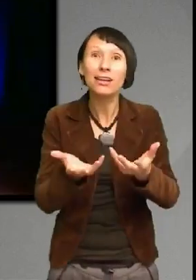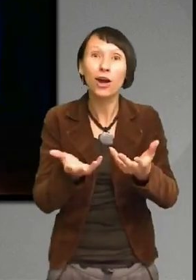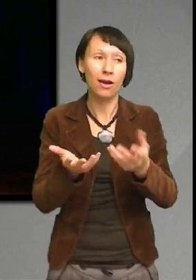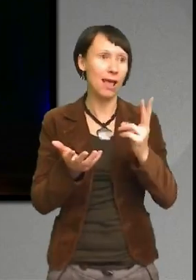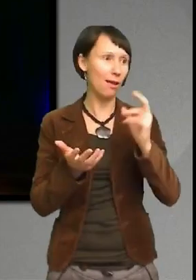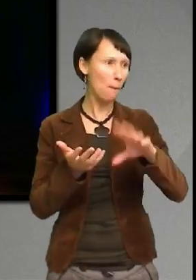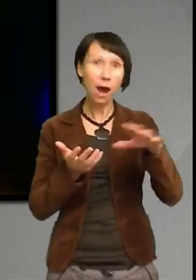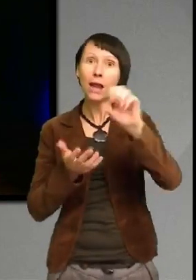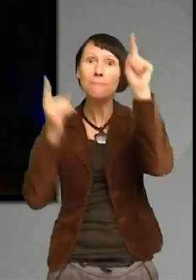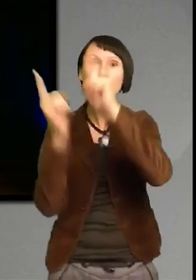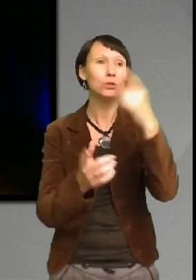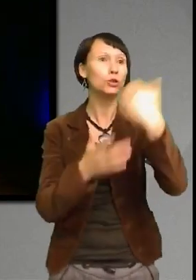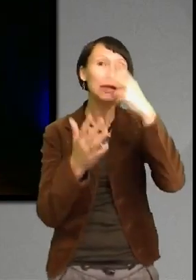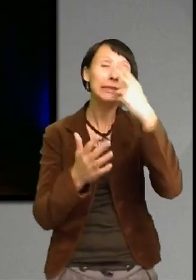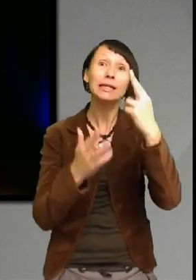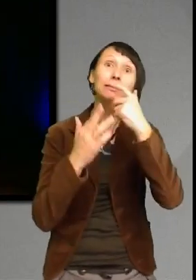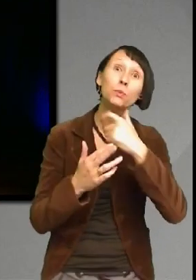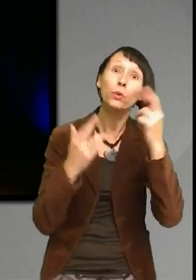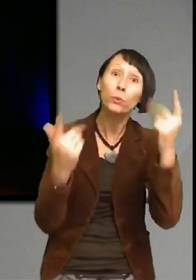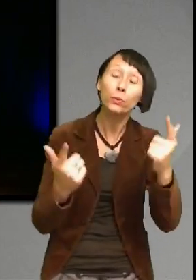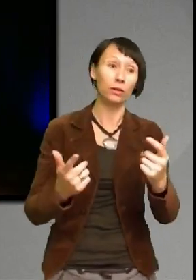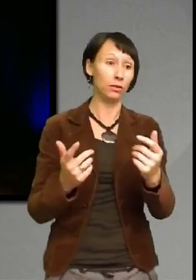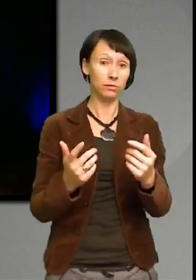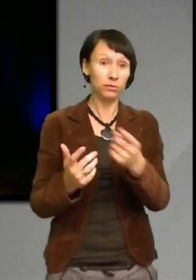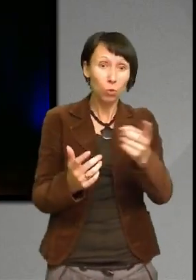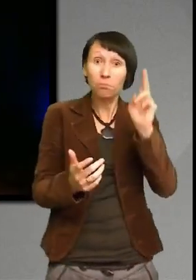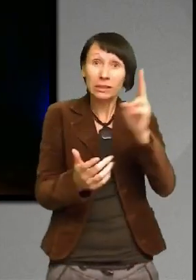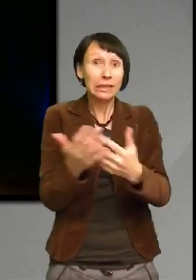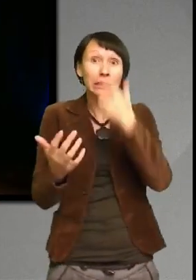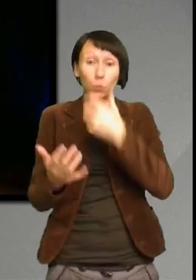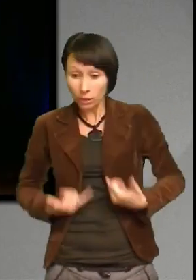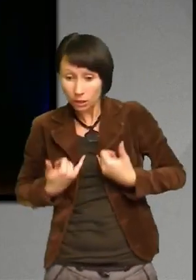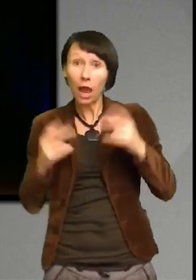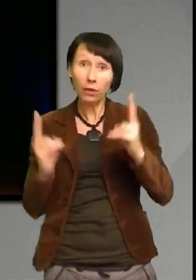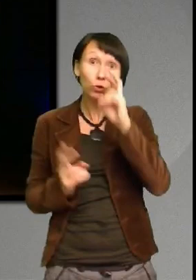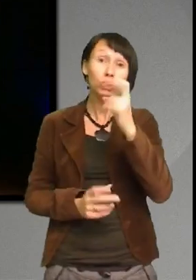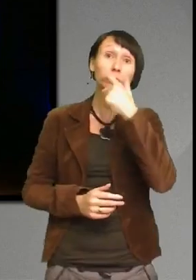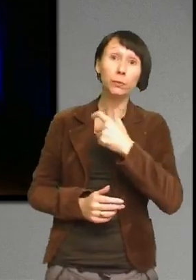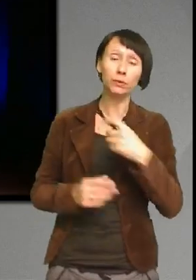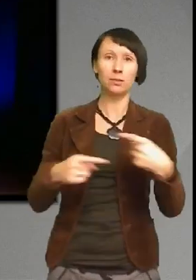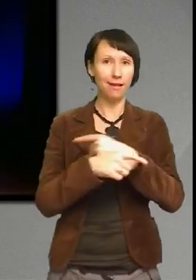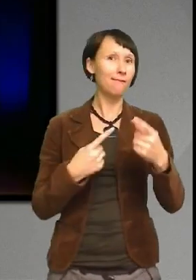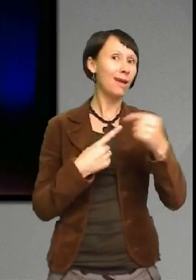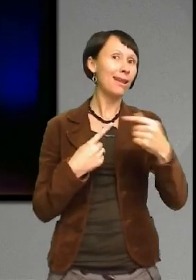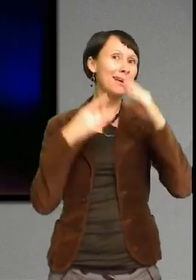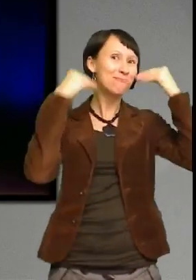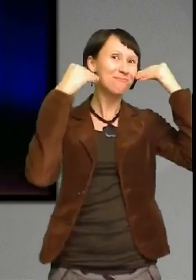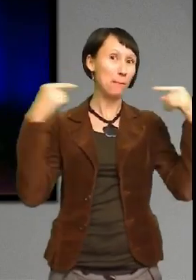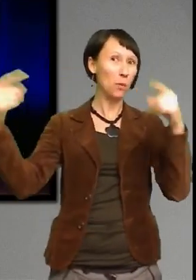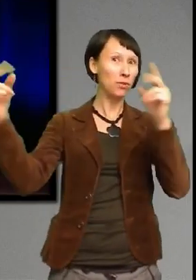och logiskt sett mot varandra? Det skulle bli mer värme på vår jord. Jag tror nog alla skulle må bättre. För när man är glad så är man